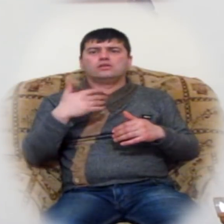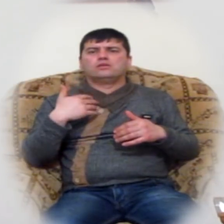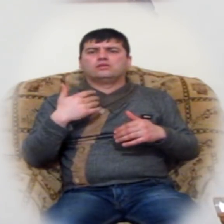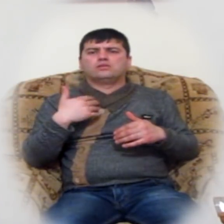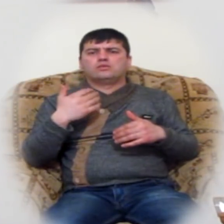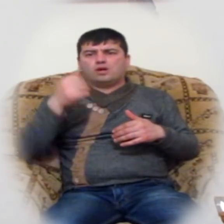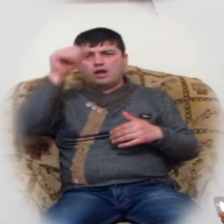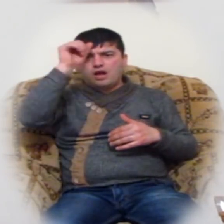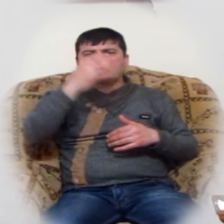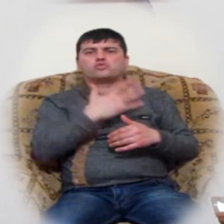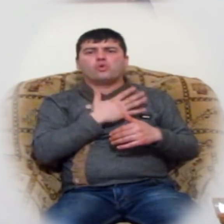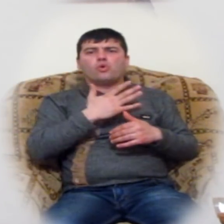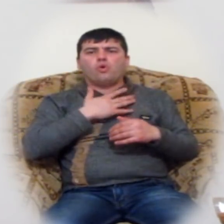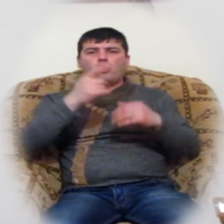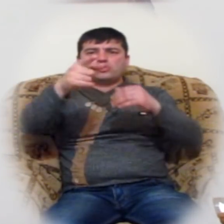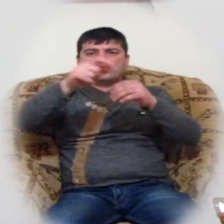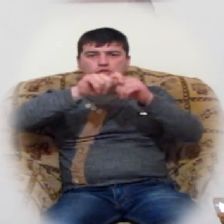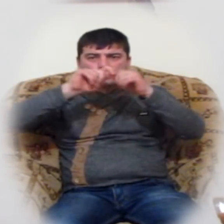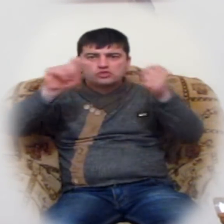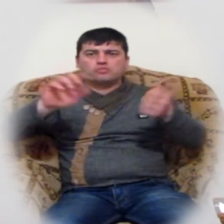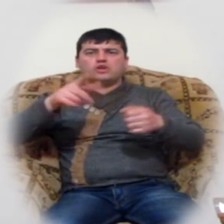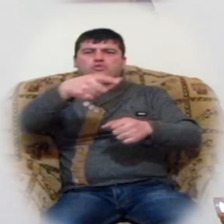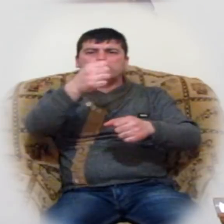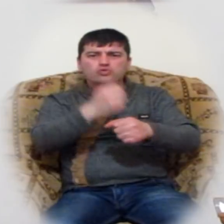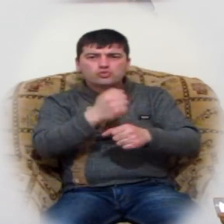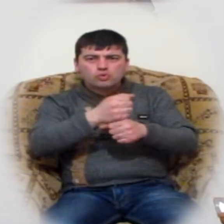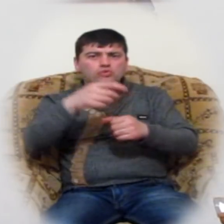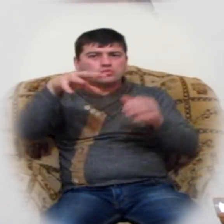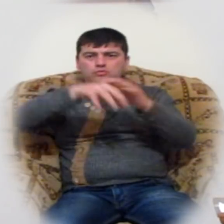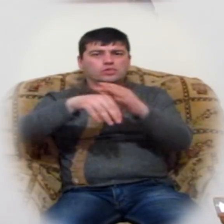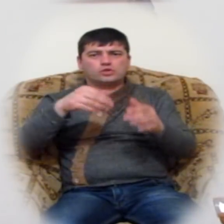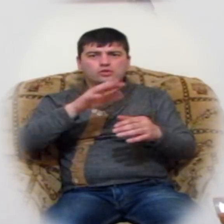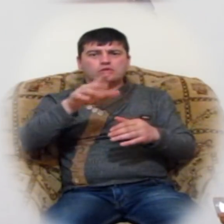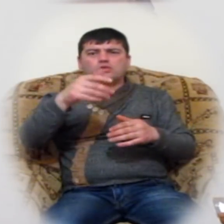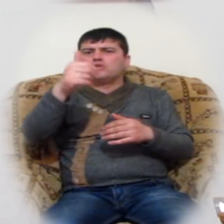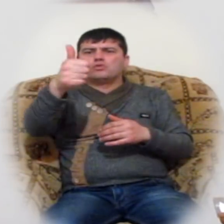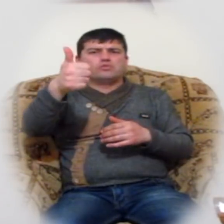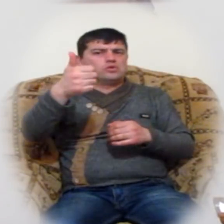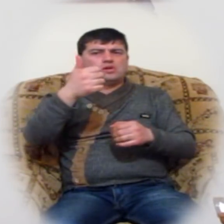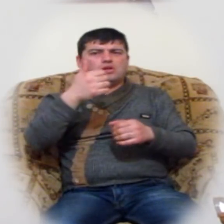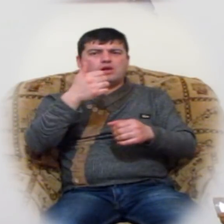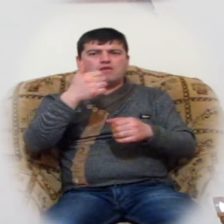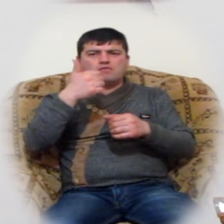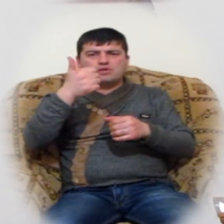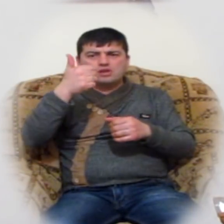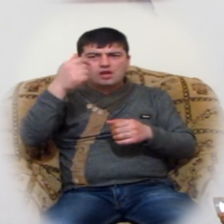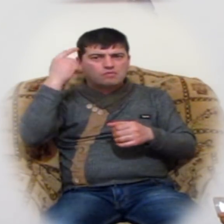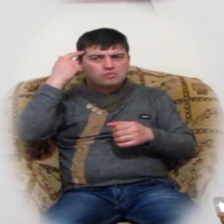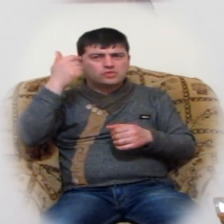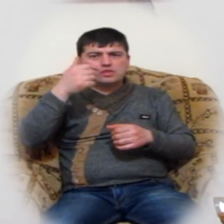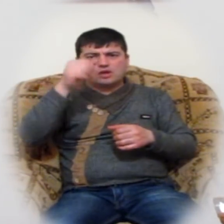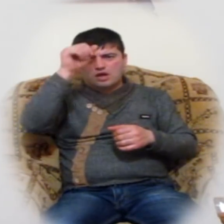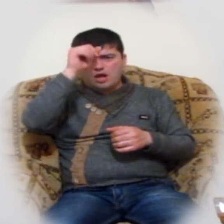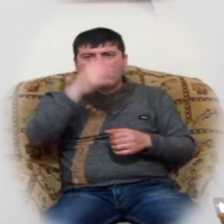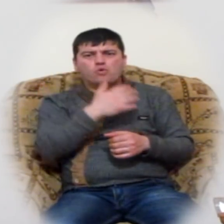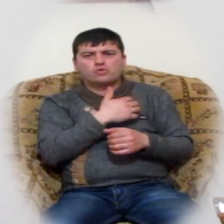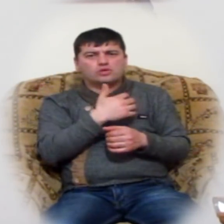Եթե աստսո հոգի չբացի, չներգործի կոմեջ, դու լավբան չես կարամ մդազես տիրոշ կամքի համապատասխան։